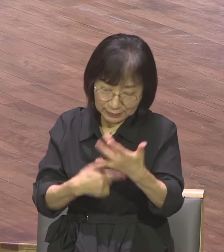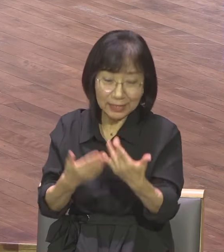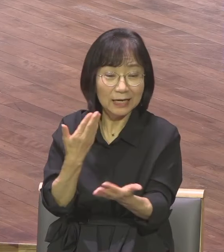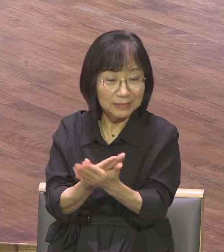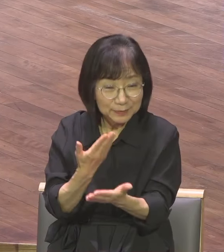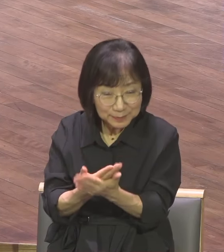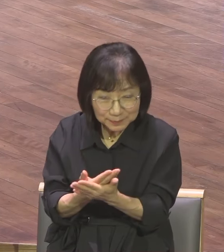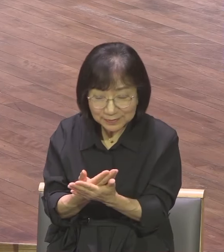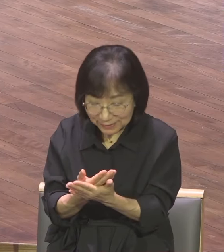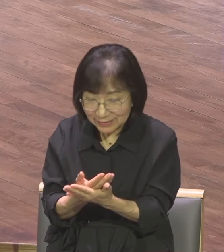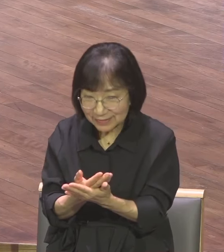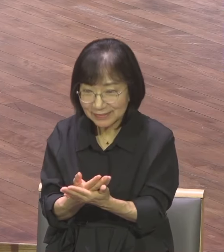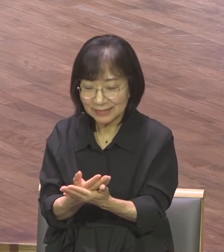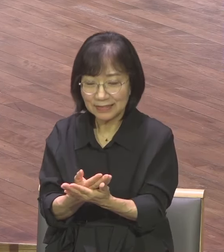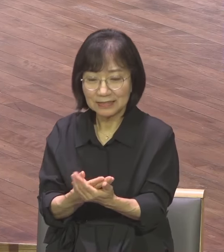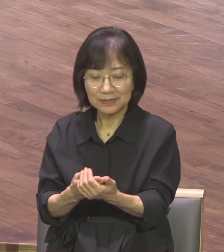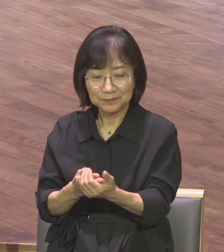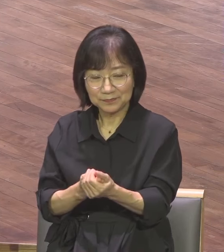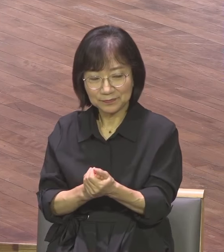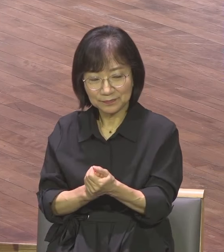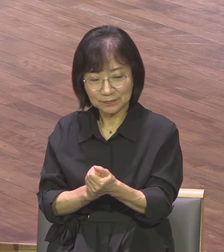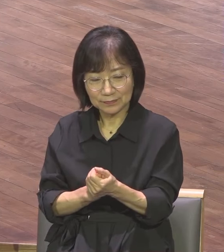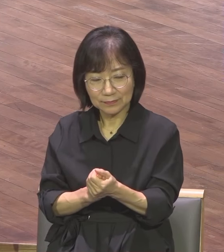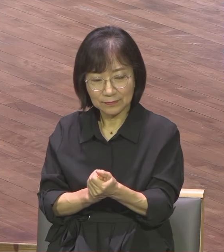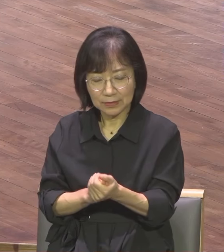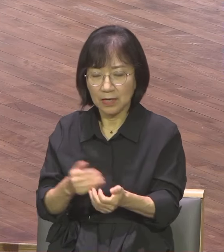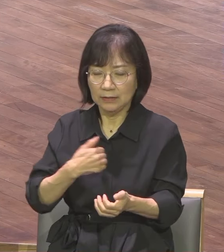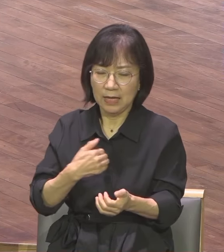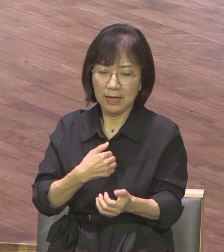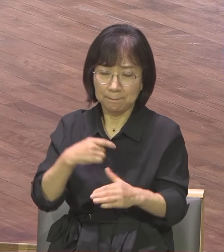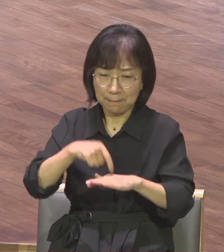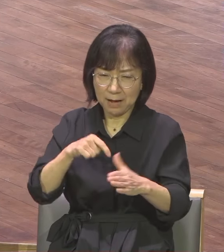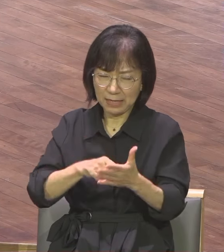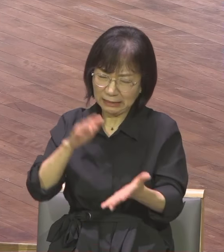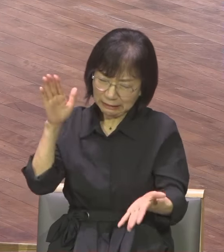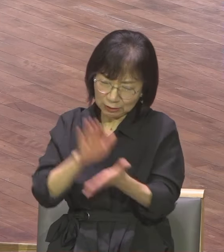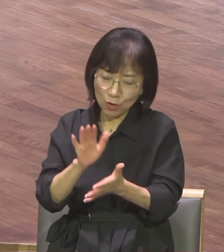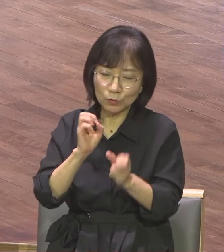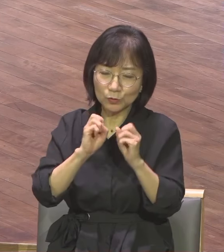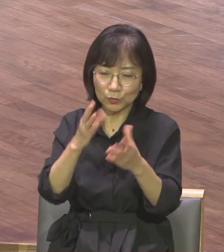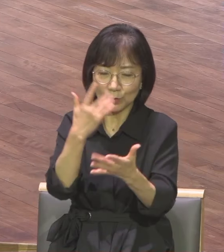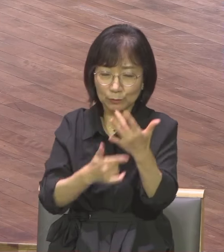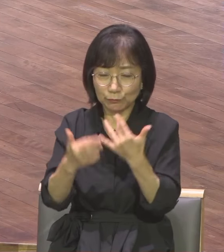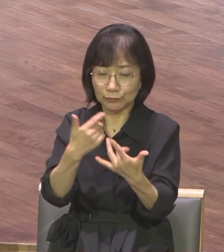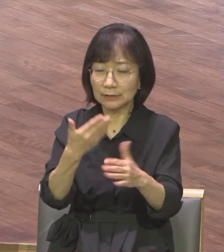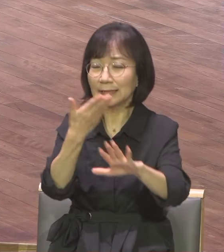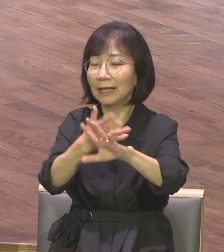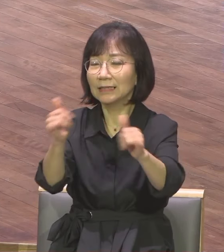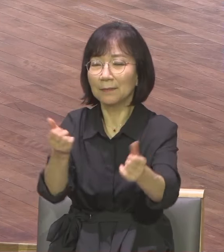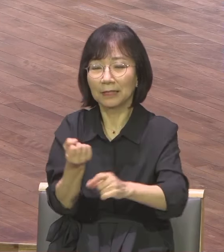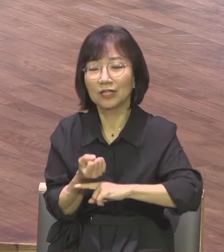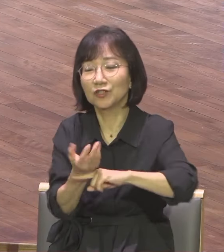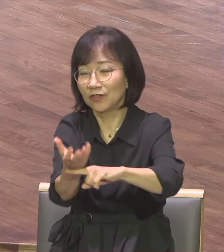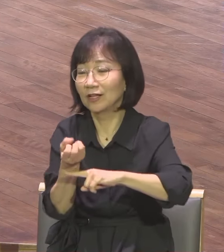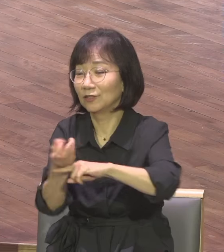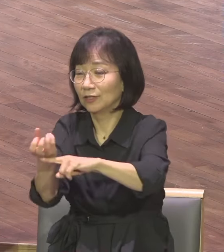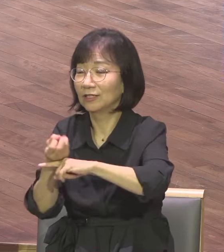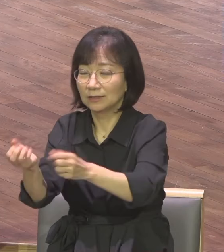영혼들에게 우리에게 임하니 전도의 불을 옮기게 하여 주옵소서 장애다의 신분의 불이 옮겨지게 하여